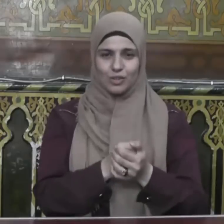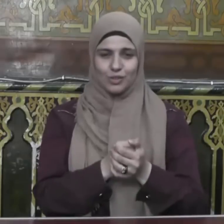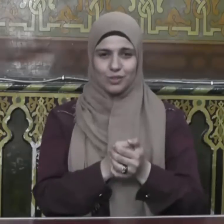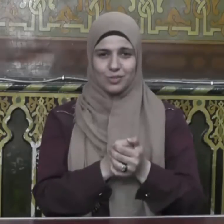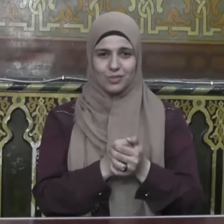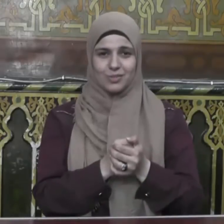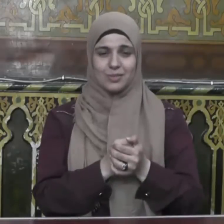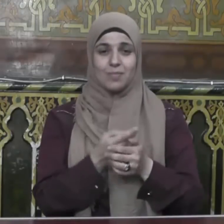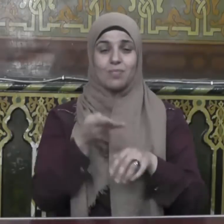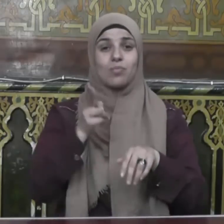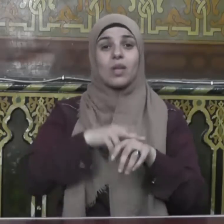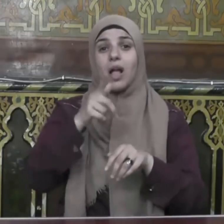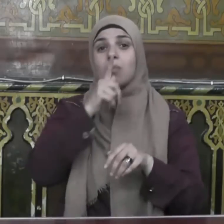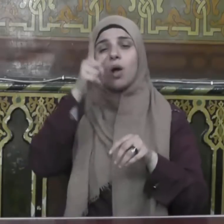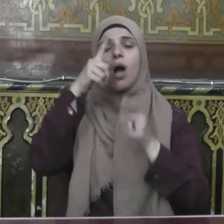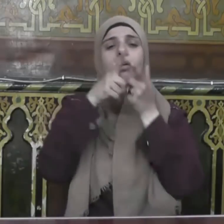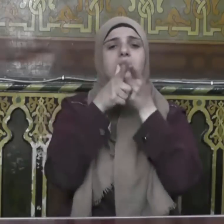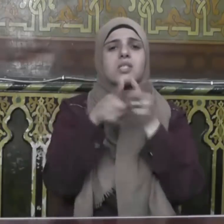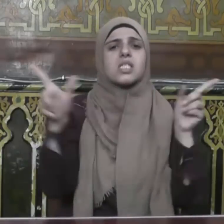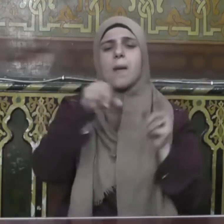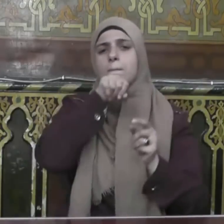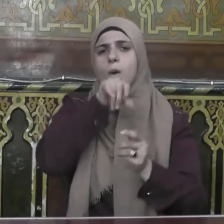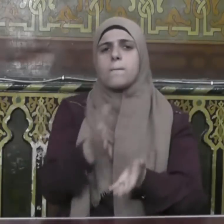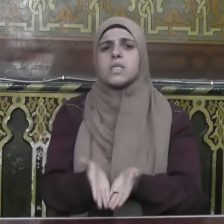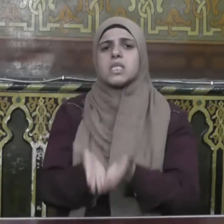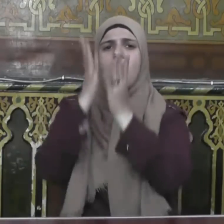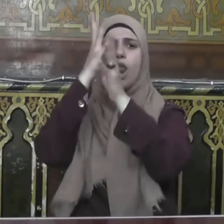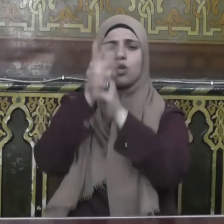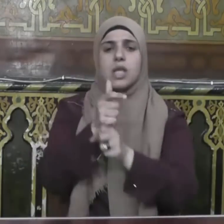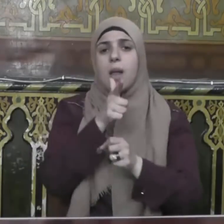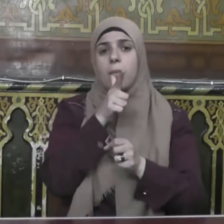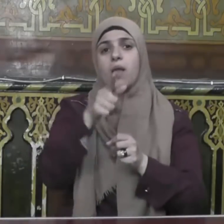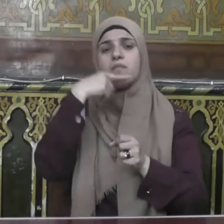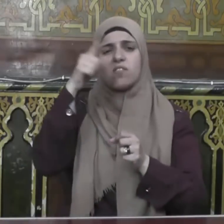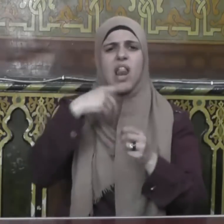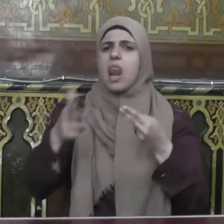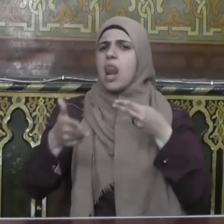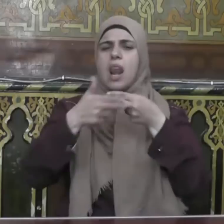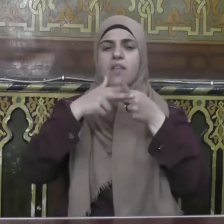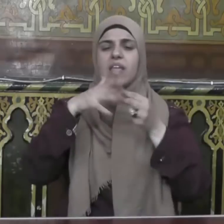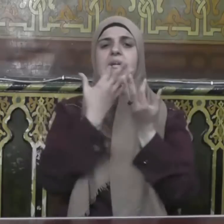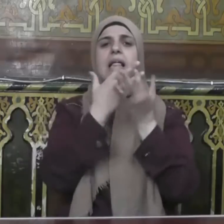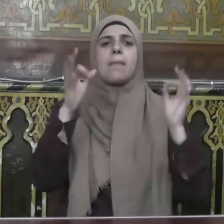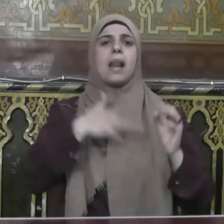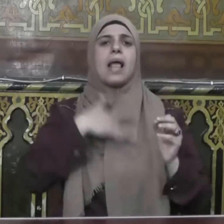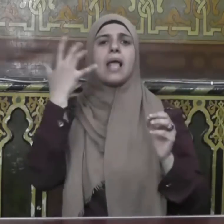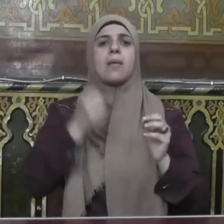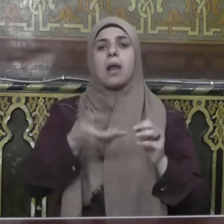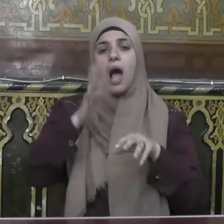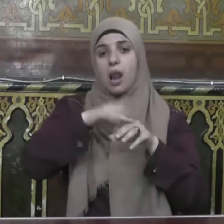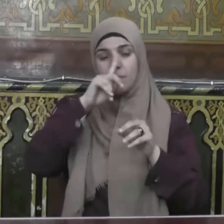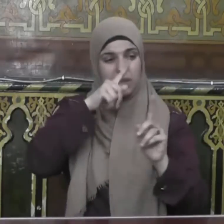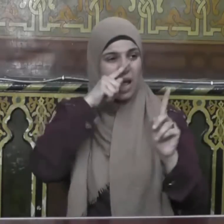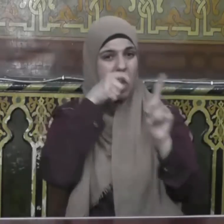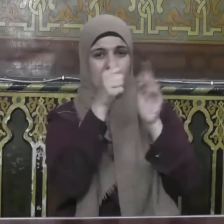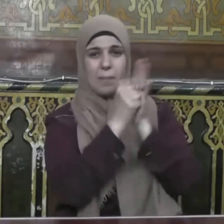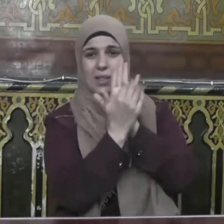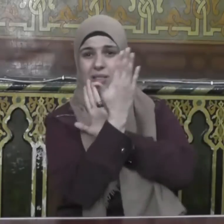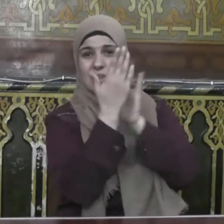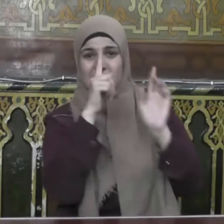ولقد صرح النبي صلى الله عليه وسلم بنفي كمال الإيمان عن من يؤذي جاره أو من بات